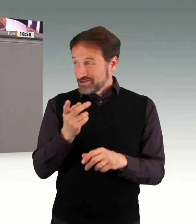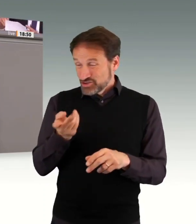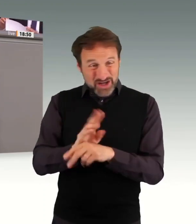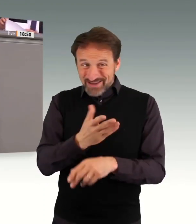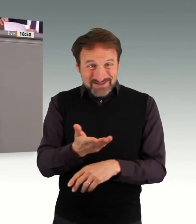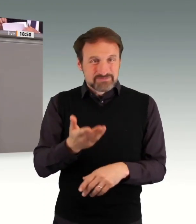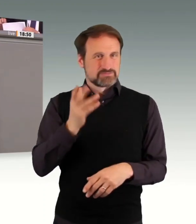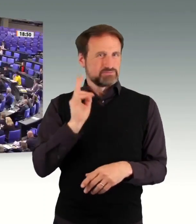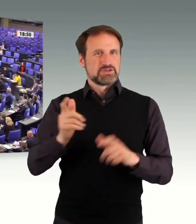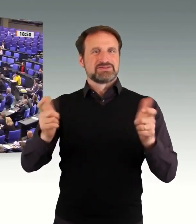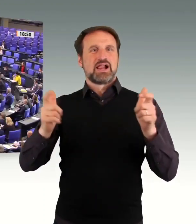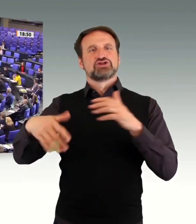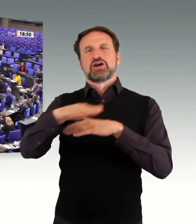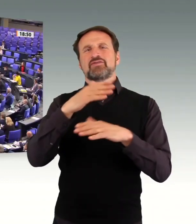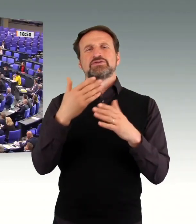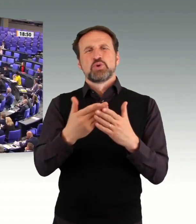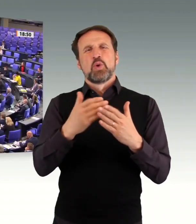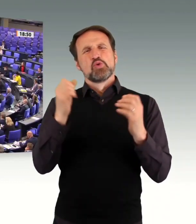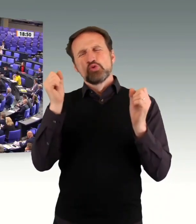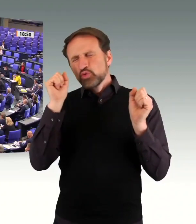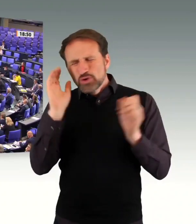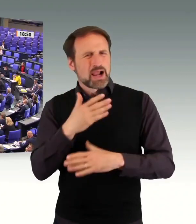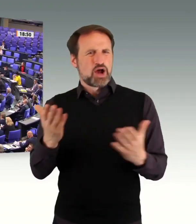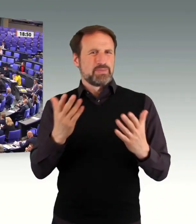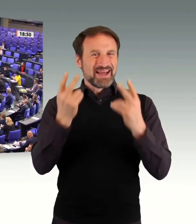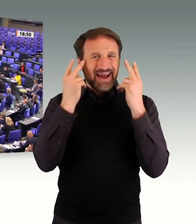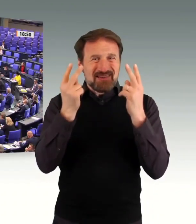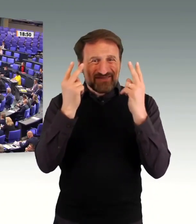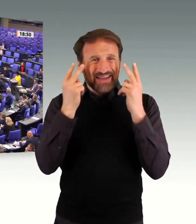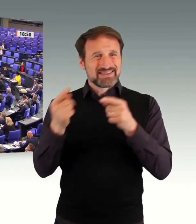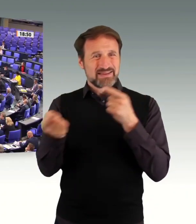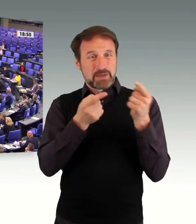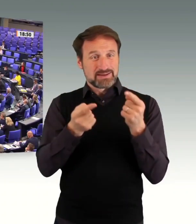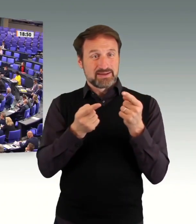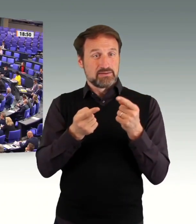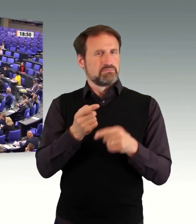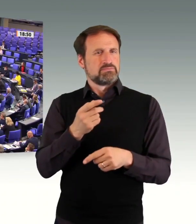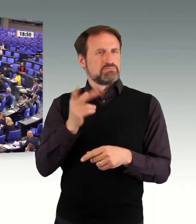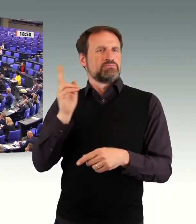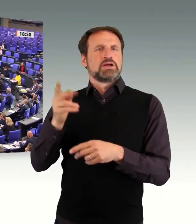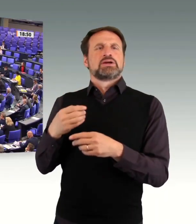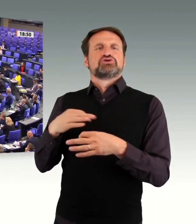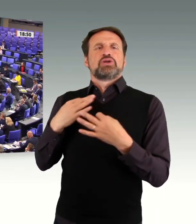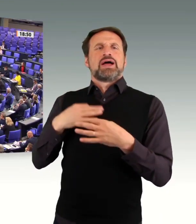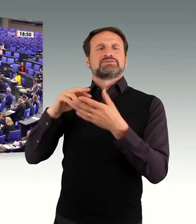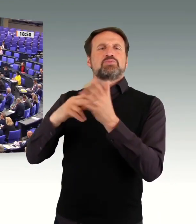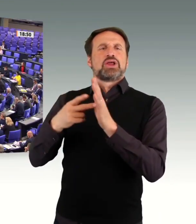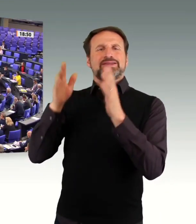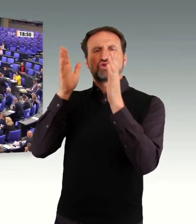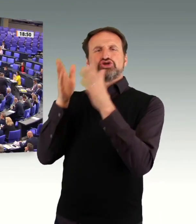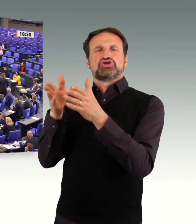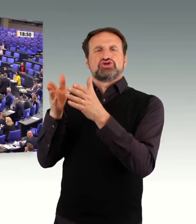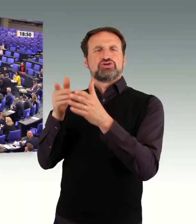Ihre Forderungen sind aber im Wesentlichen im Koalitionsvertrag verankert. Wir hoffen, dass wir zusammen an einer wirklichen